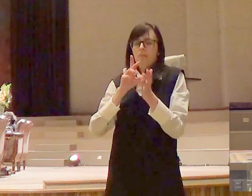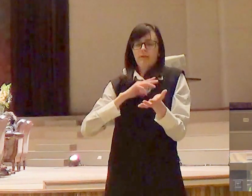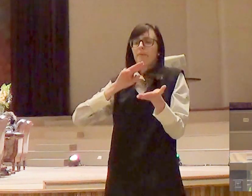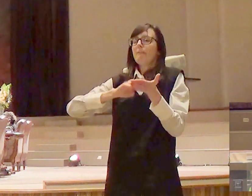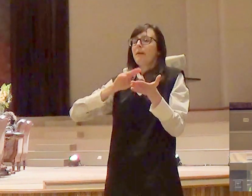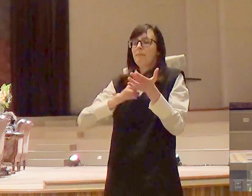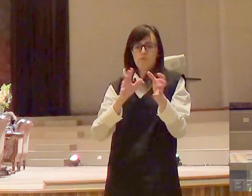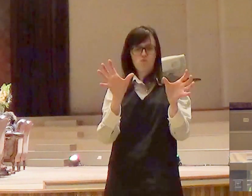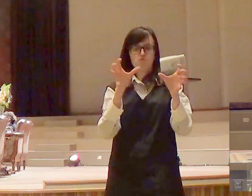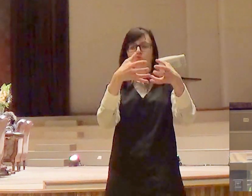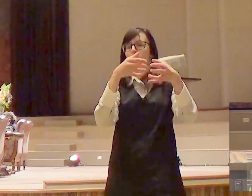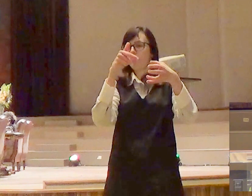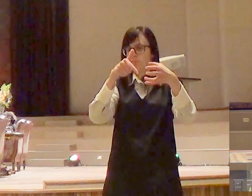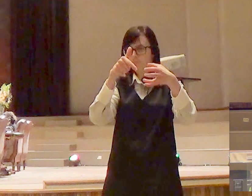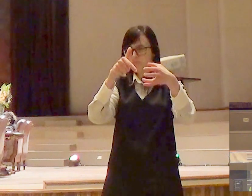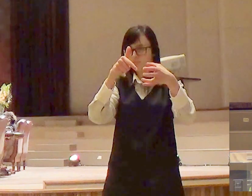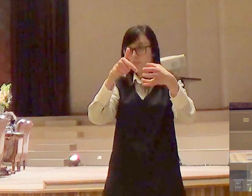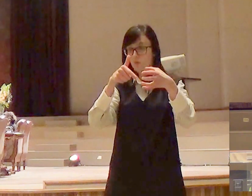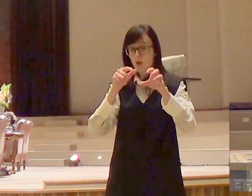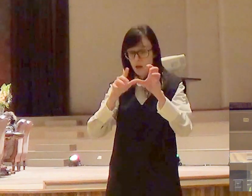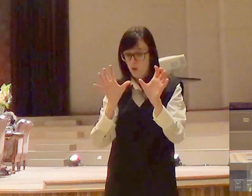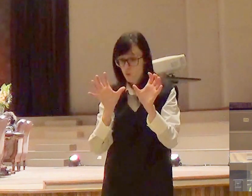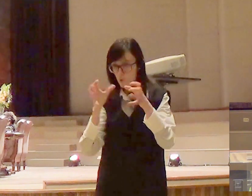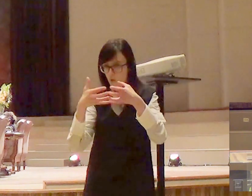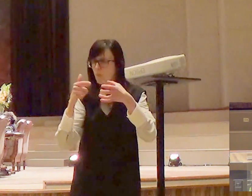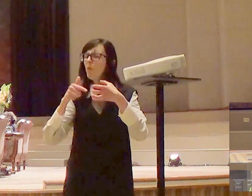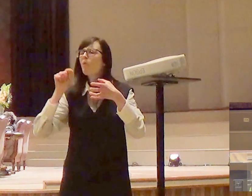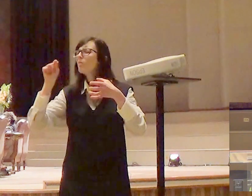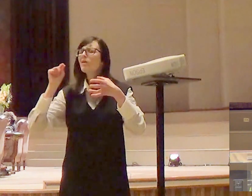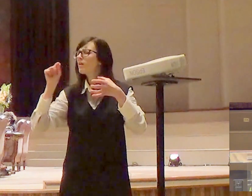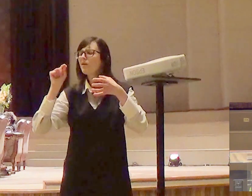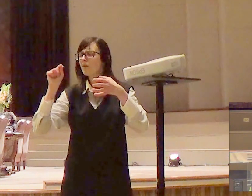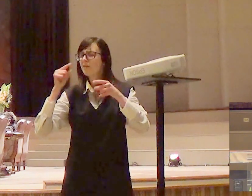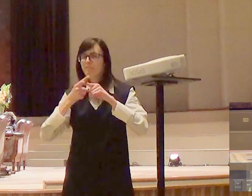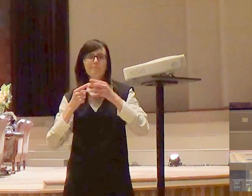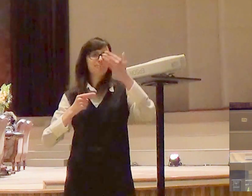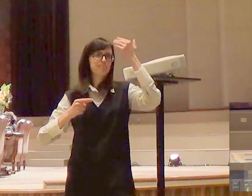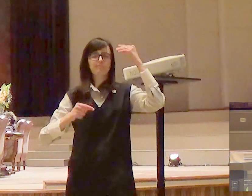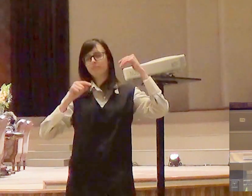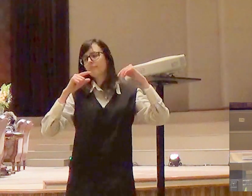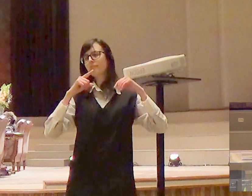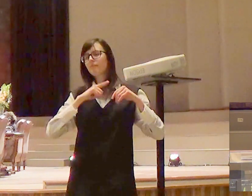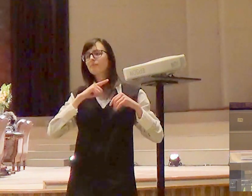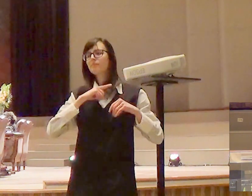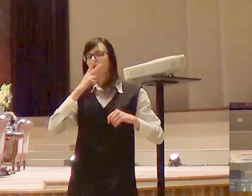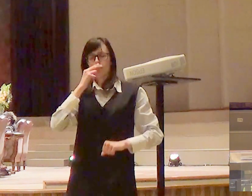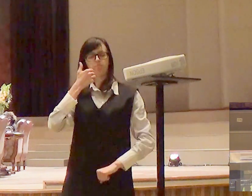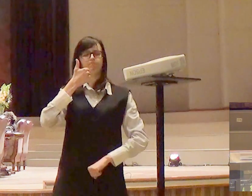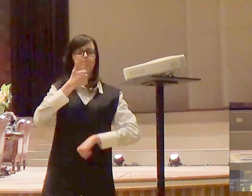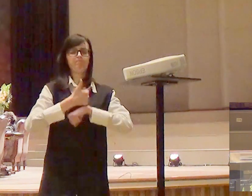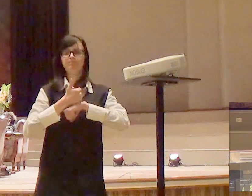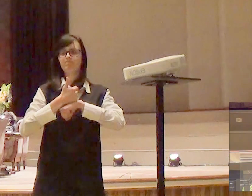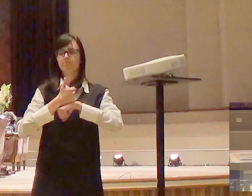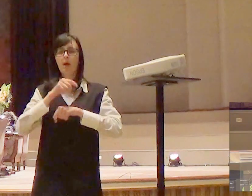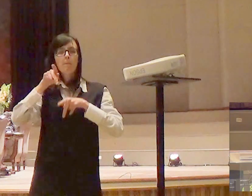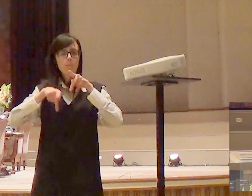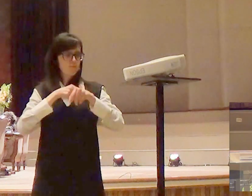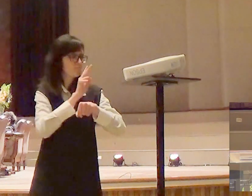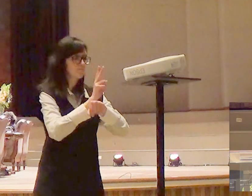um tipo de um comitê diretor do povo de Israel, tinham 250